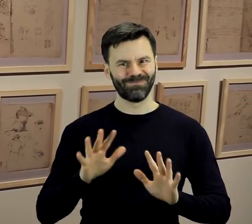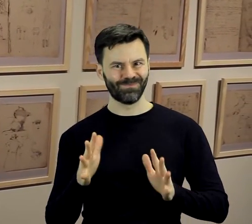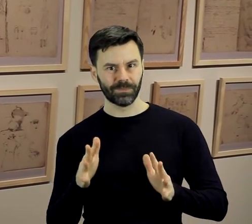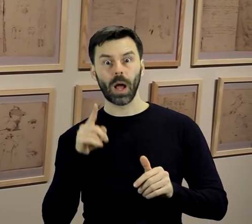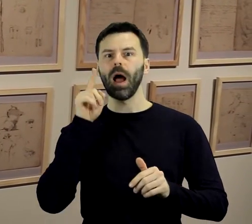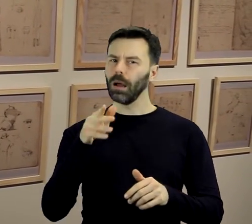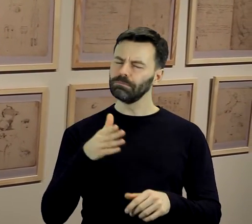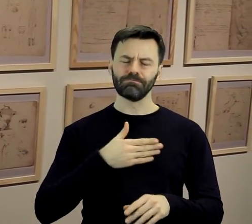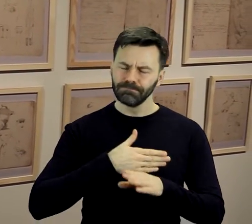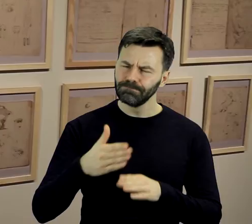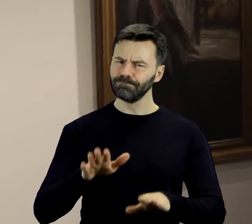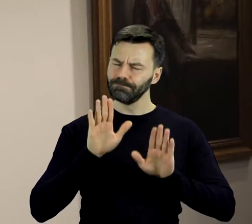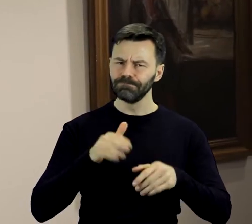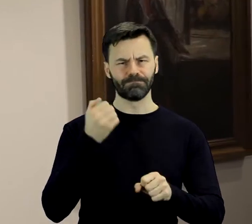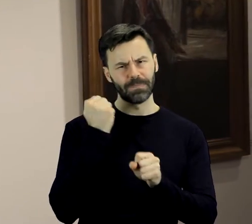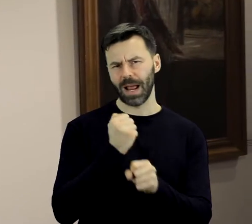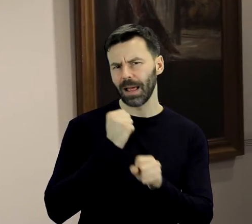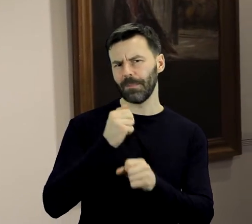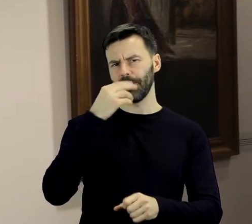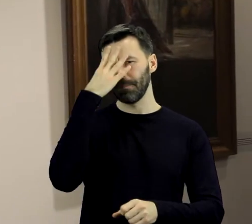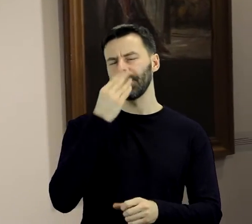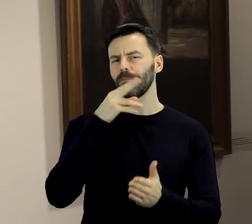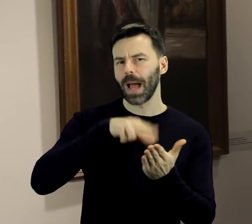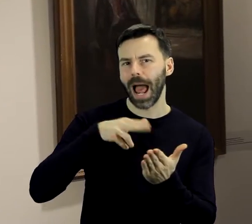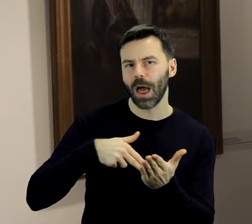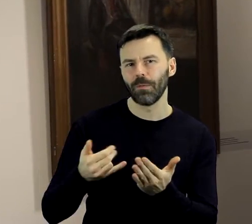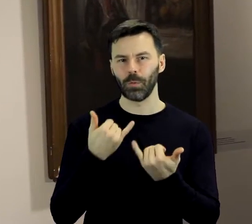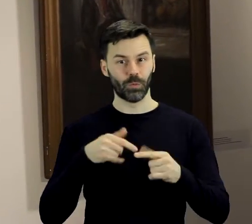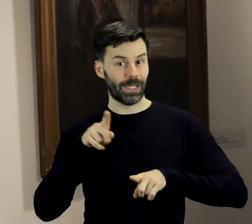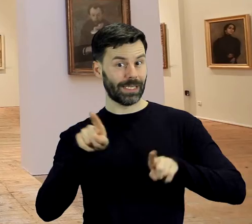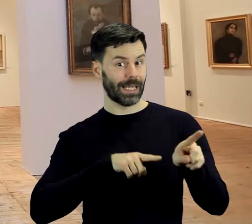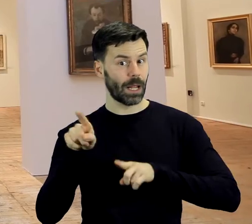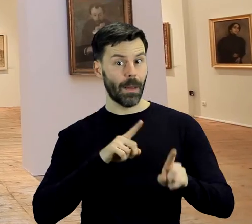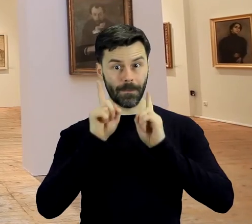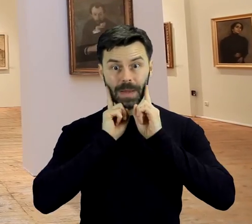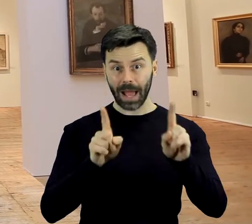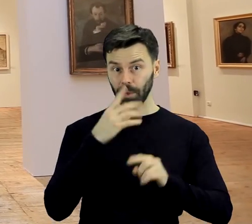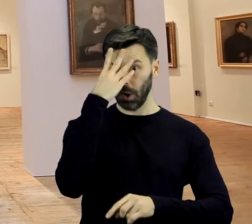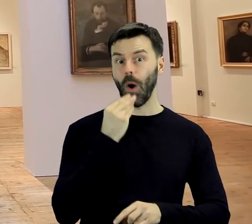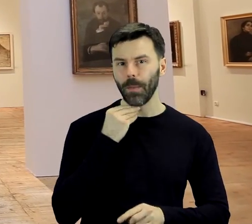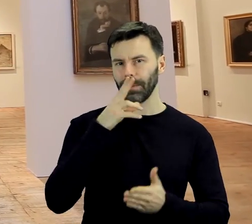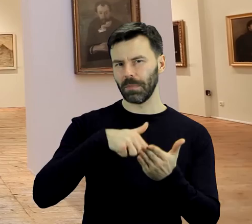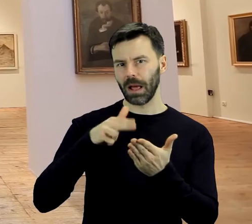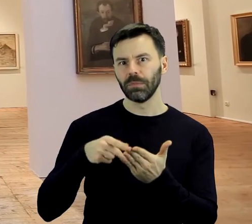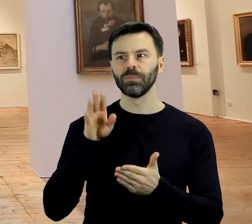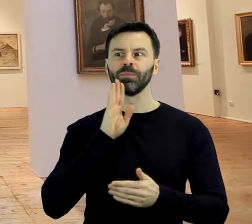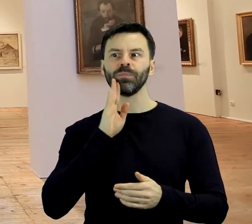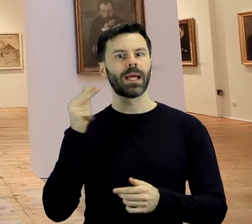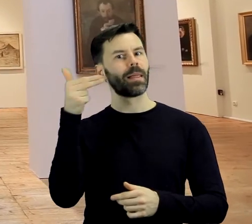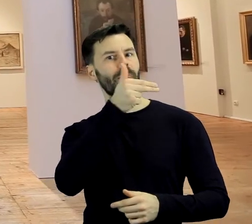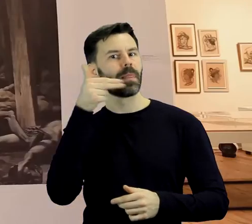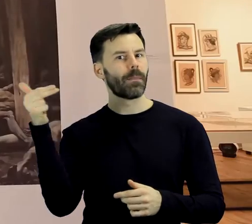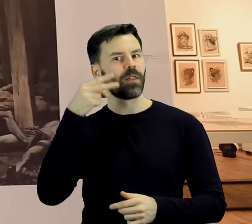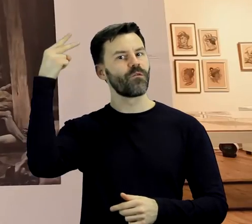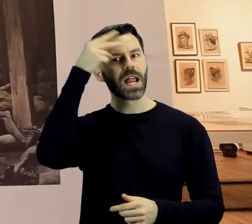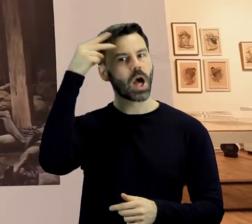bardzo pracowitym artystą. Malował symboliczne, realistyczne obrazy, często poruszające tematykę filozoficzną